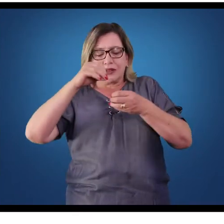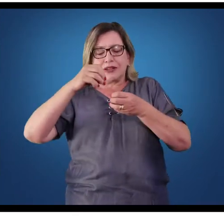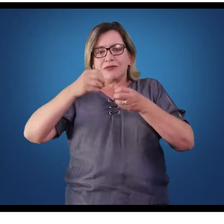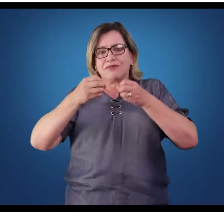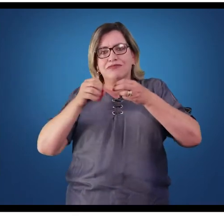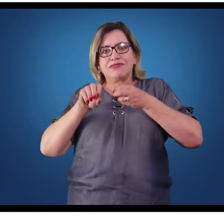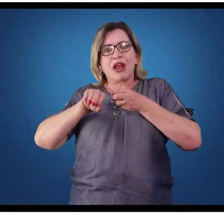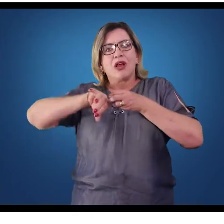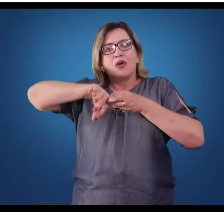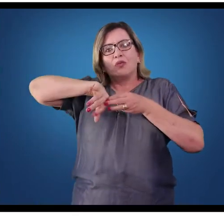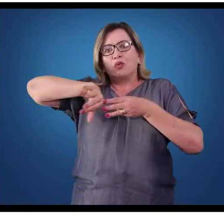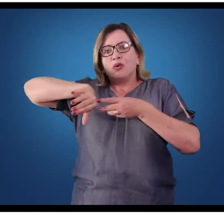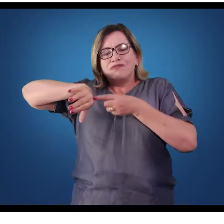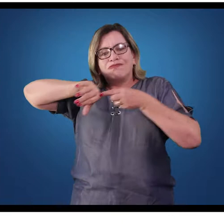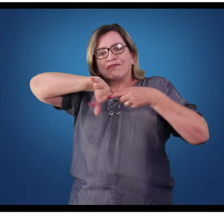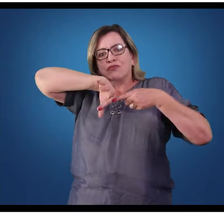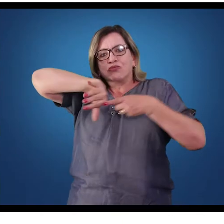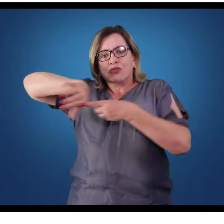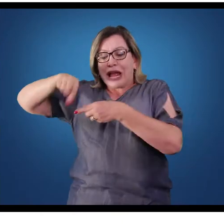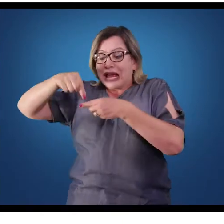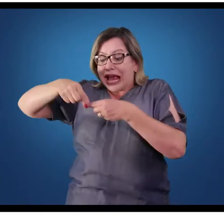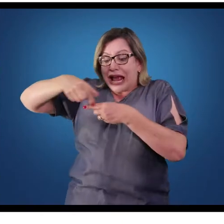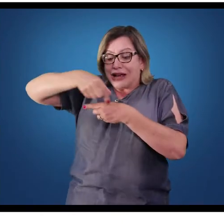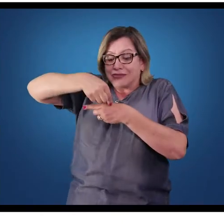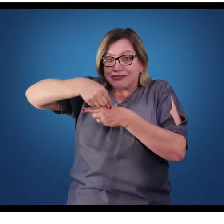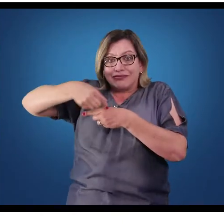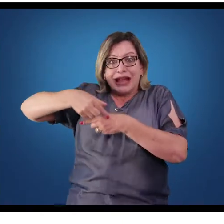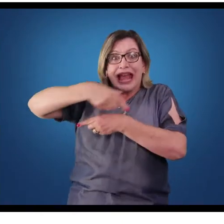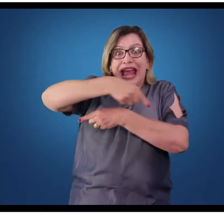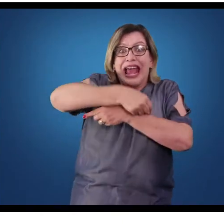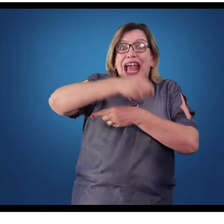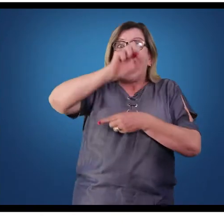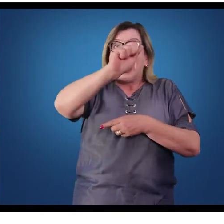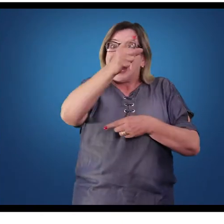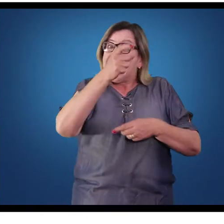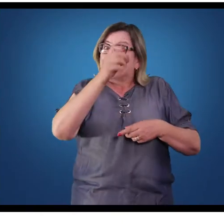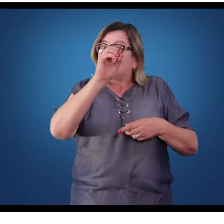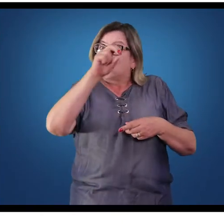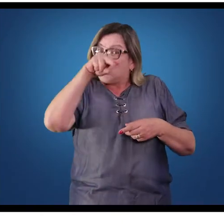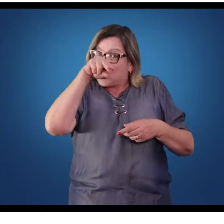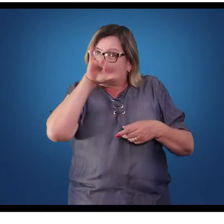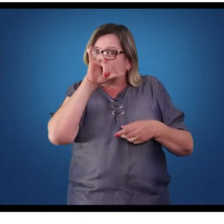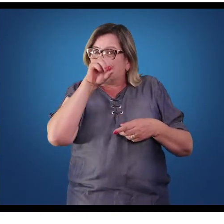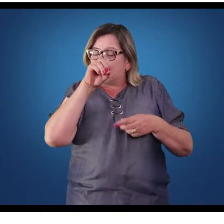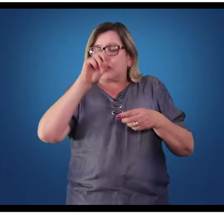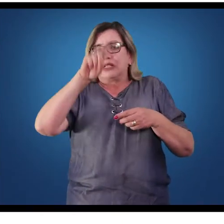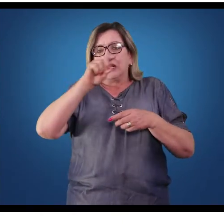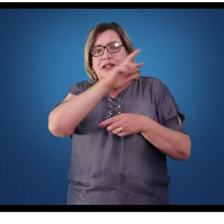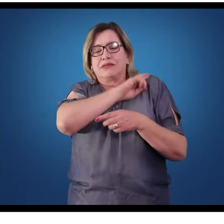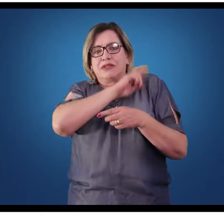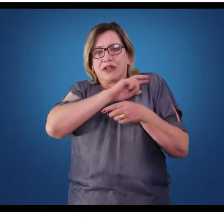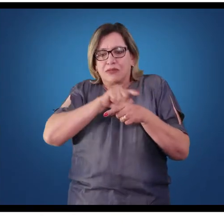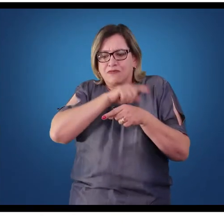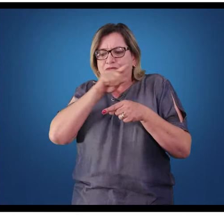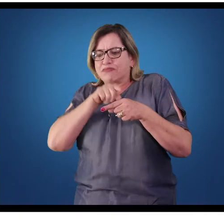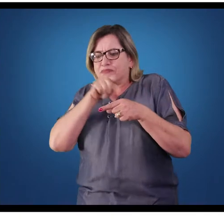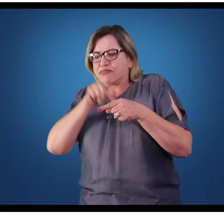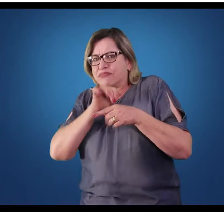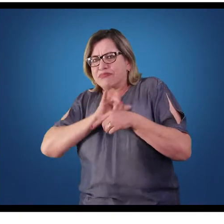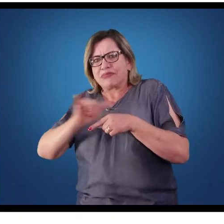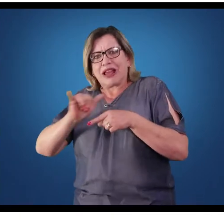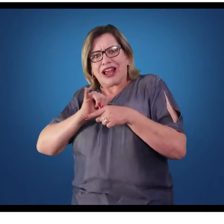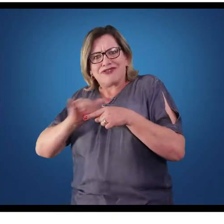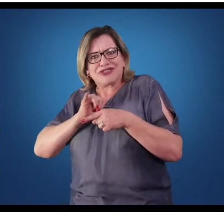axônios são prolongados e, de certa forma, eles são responsáveis por transmitir as informações